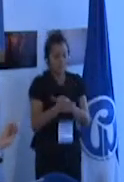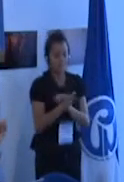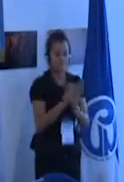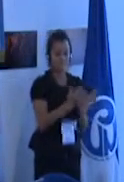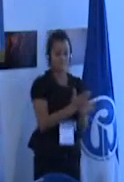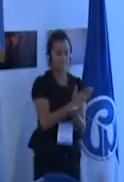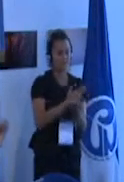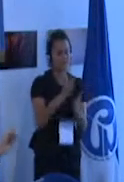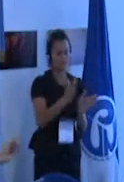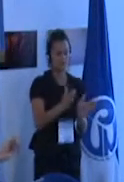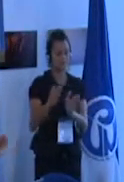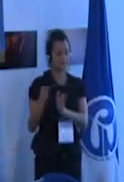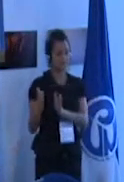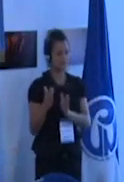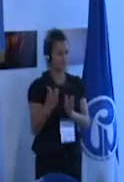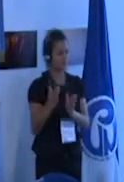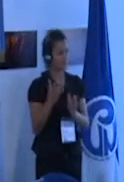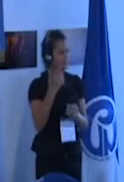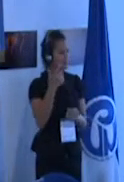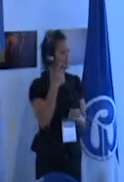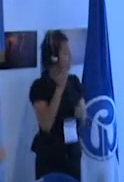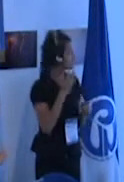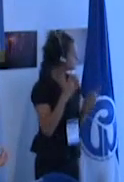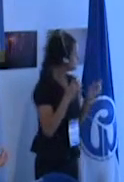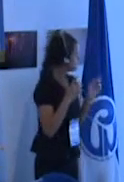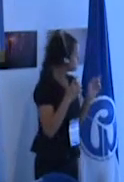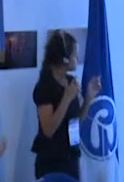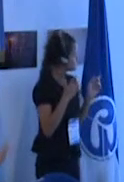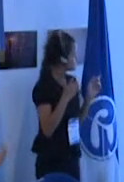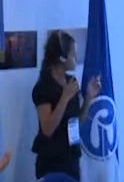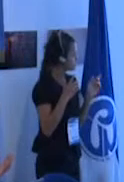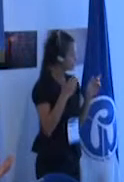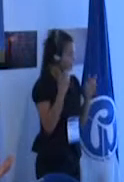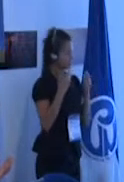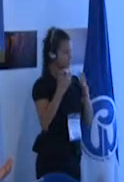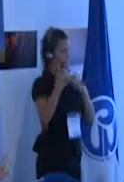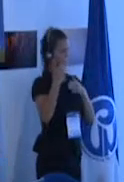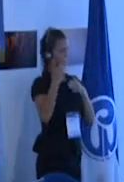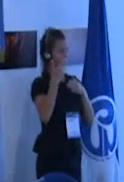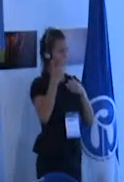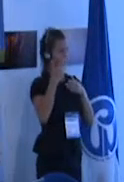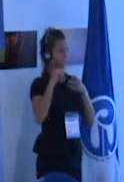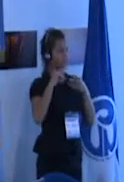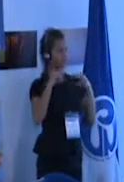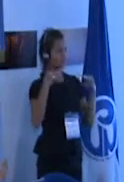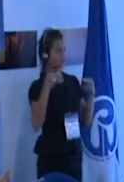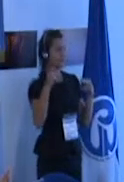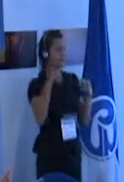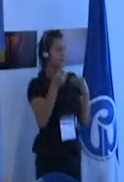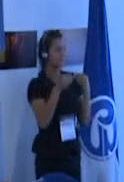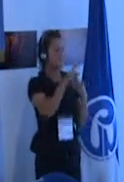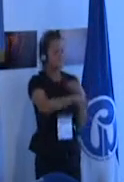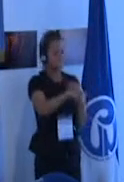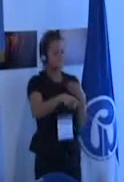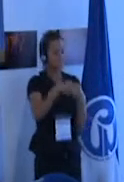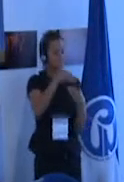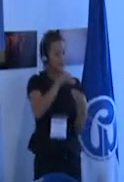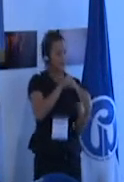hay que mantener lo que parece en un principio contradictorio adaptar a las necesidades